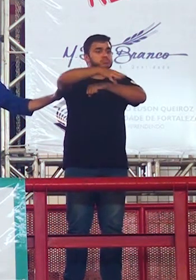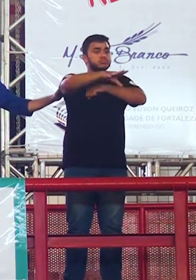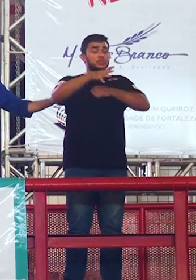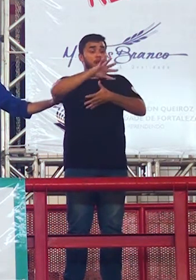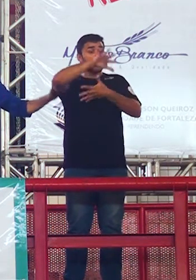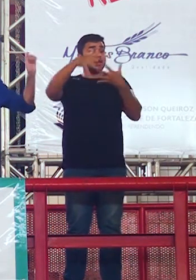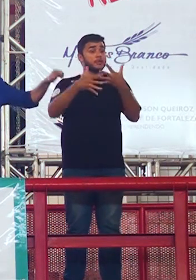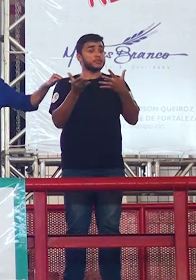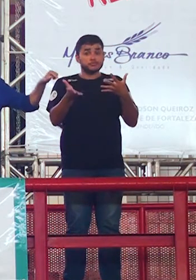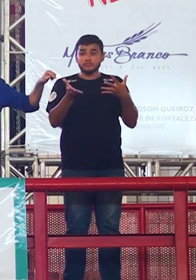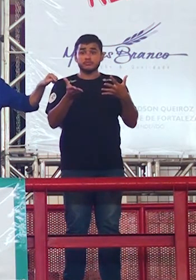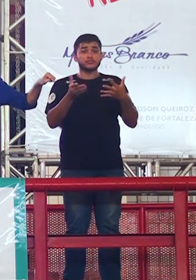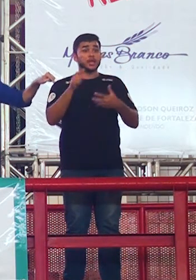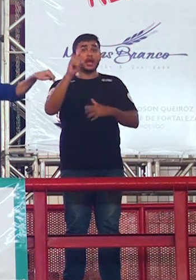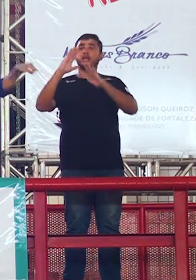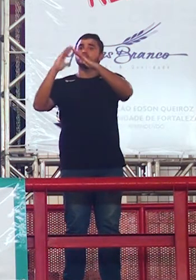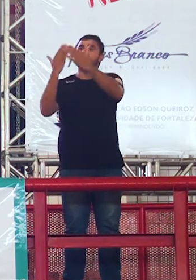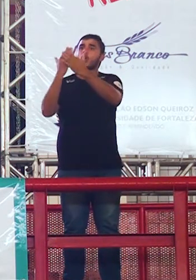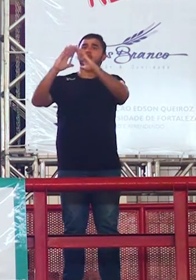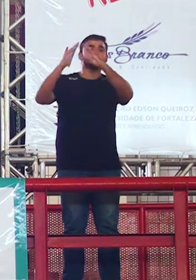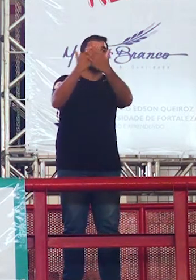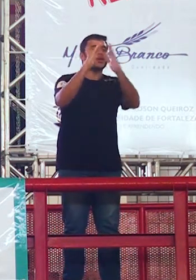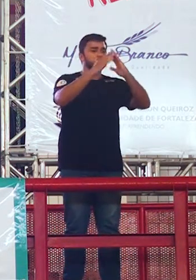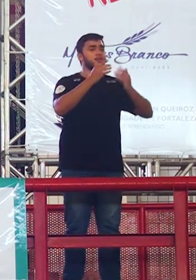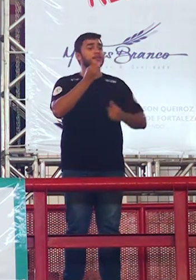libras isso era pra ter na escola